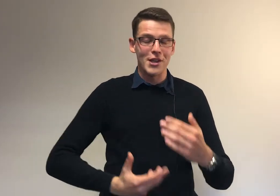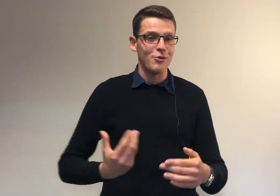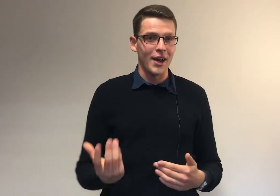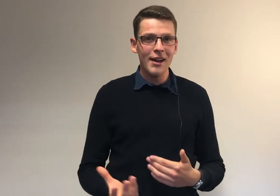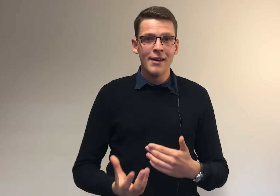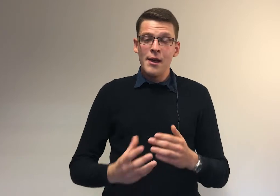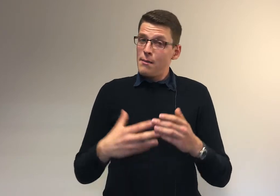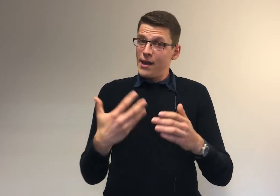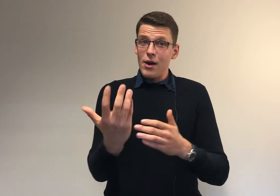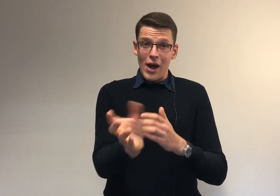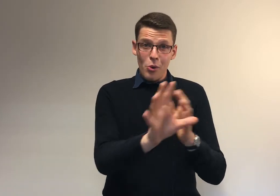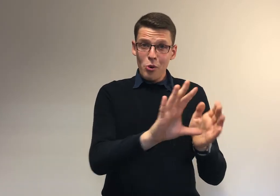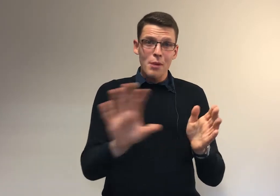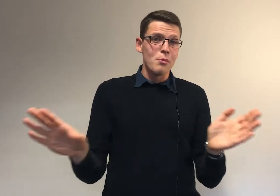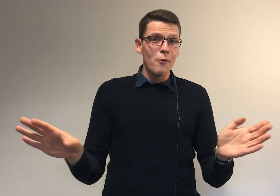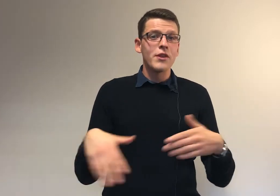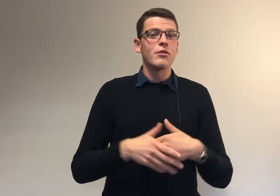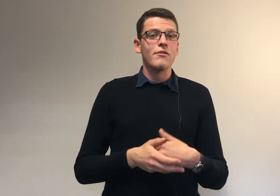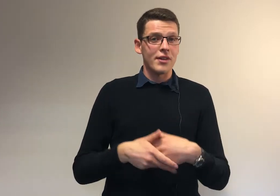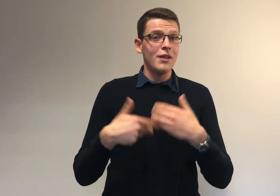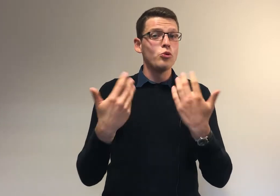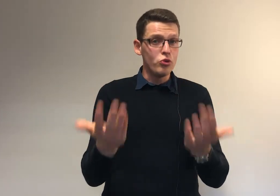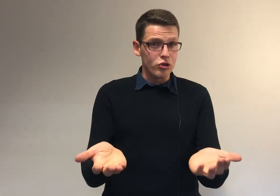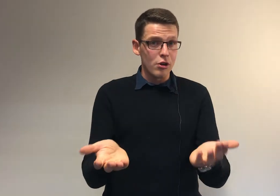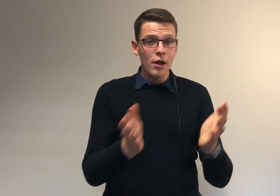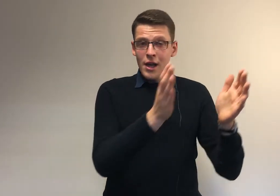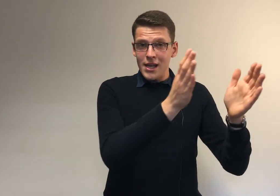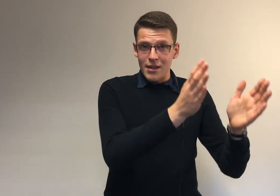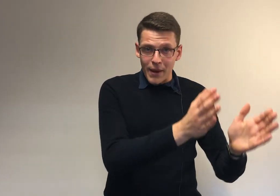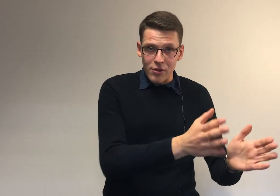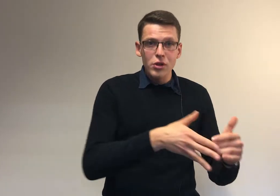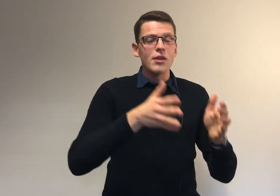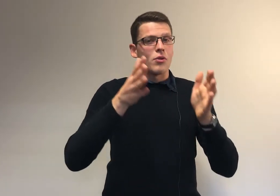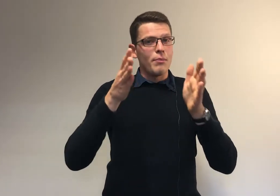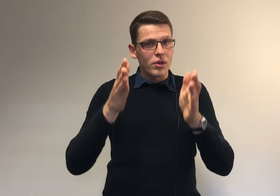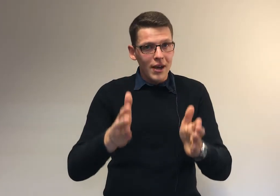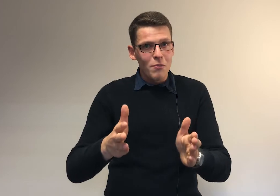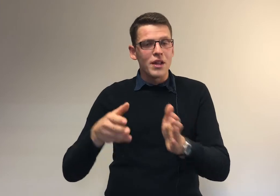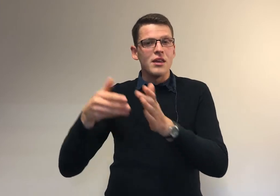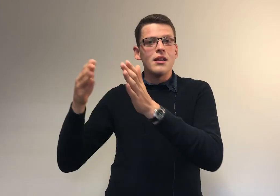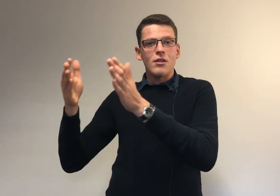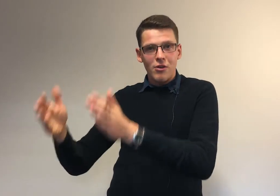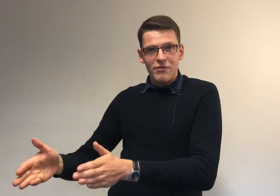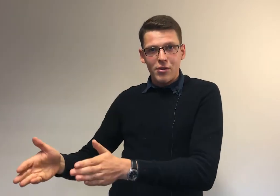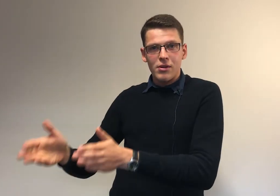naturelle, mais à aucun moment tu n censé faire ça tout seul. Il y des personnes qui sont là pour t'accompagner dans la faculté.